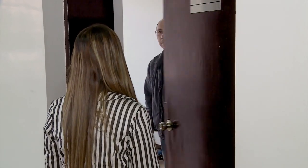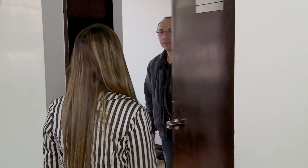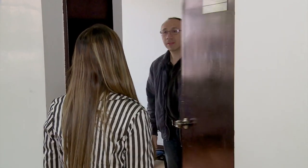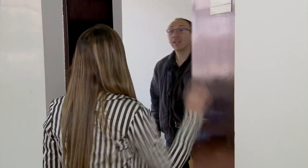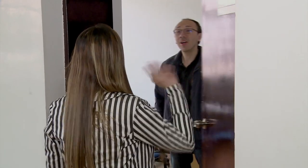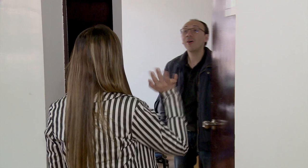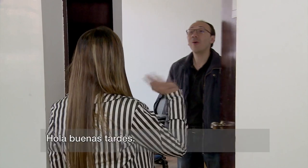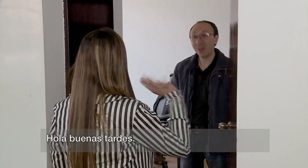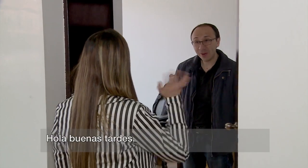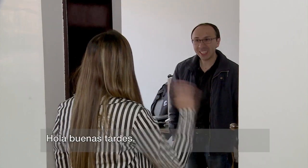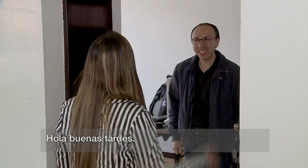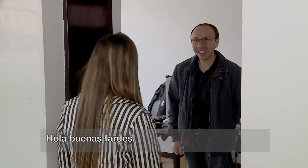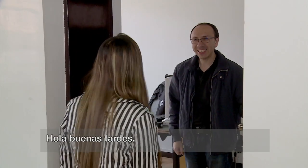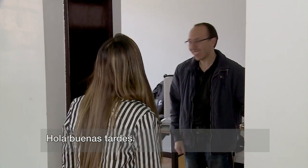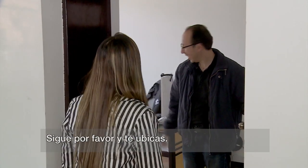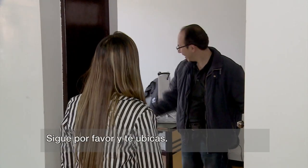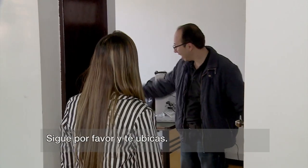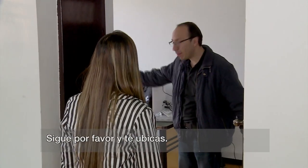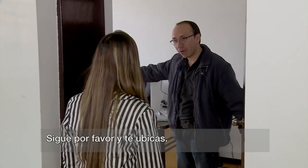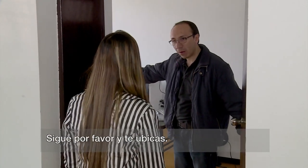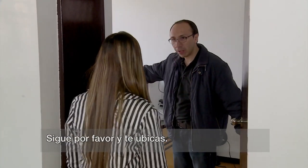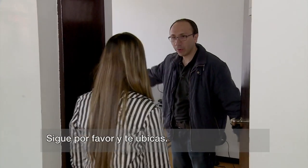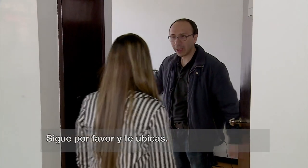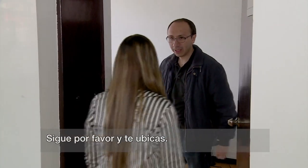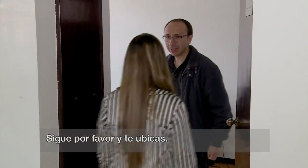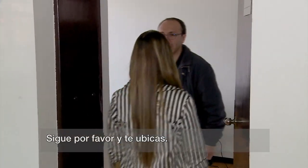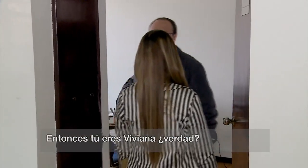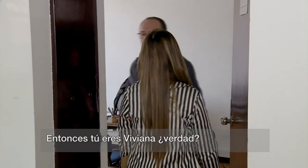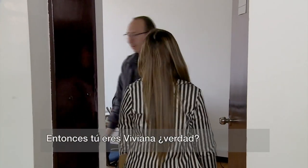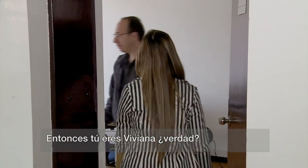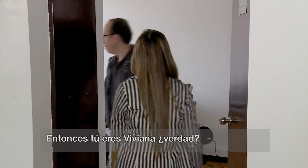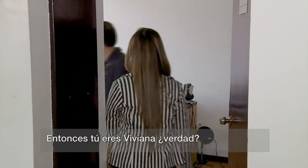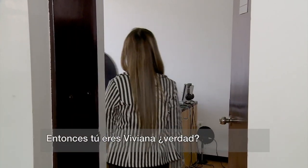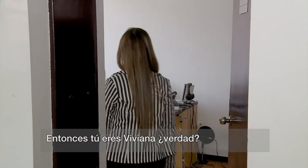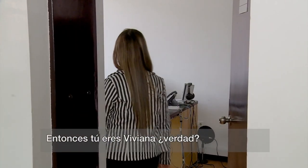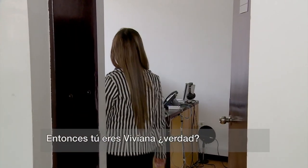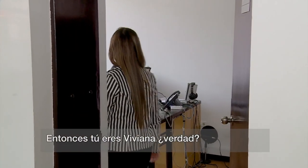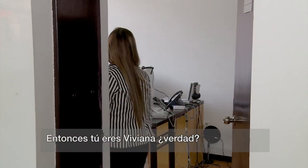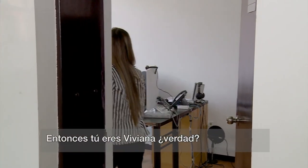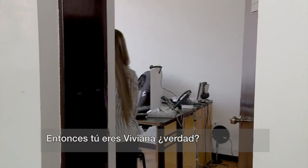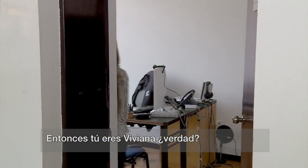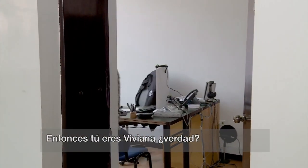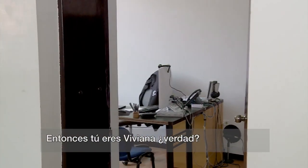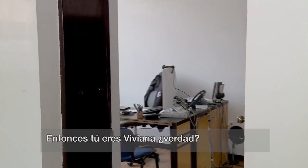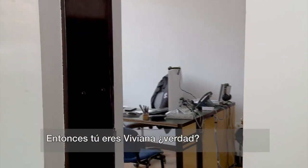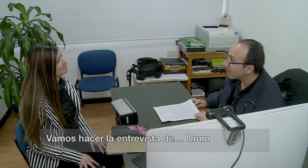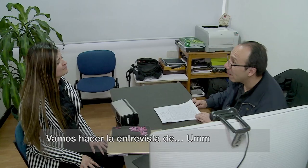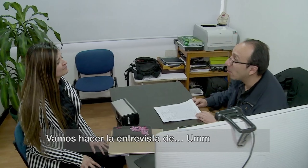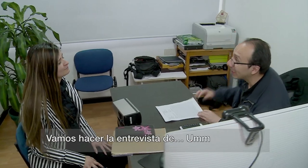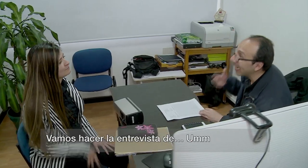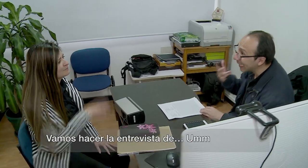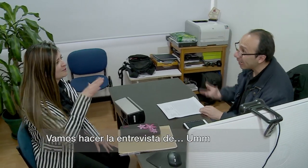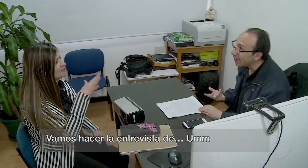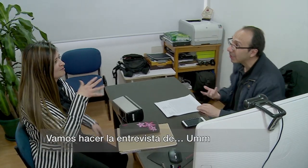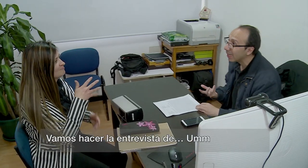Hola, buenas tardes. Sigue por favor y te ubicas. Entonces tú eres Viviana, ¿verdad? Vamos a hacer la entrevista